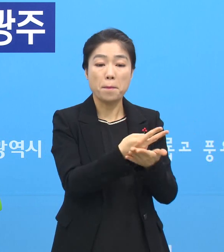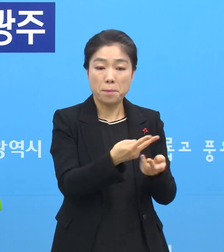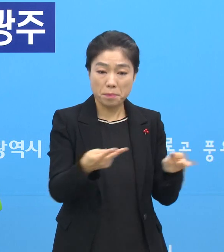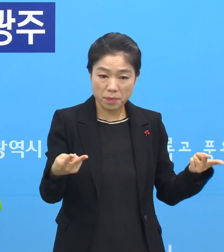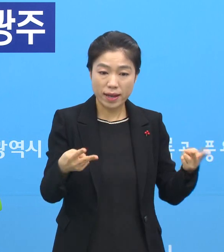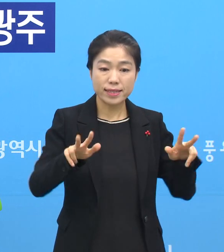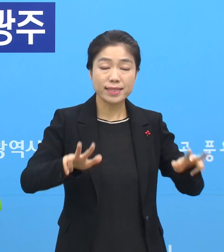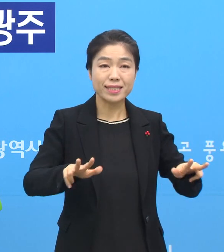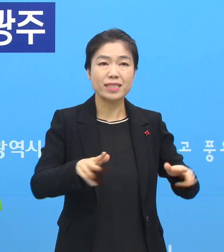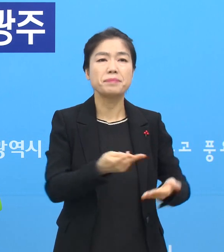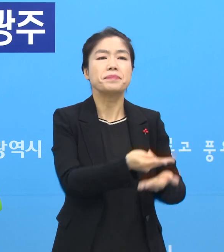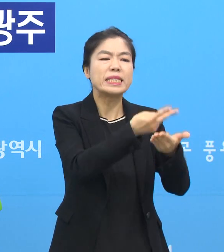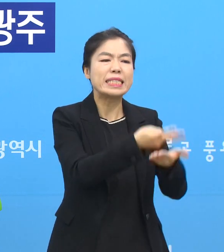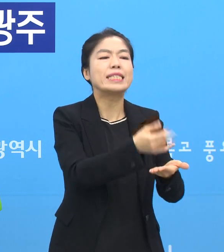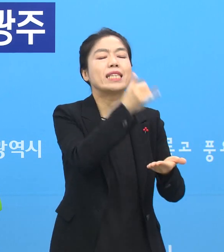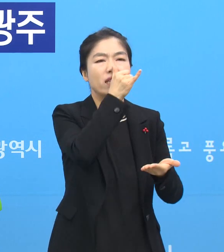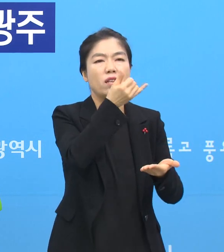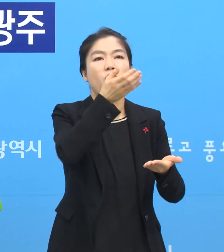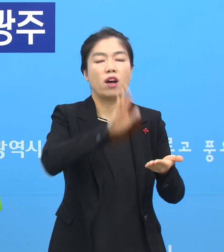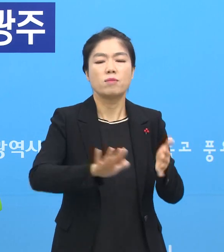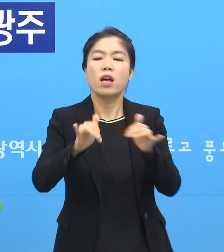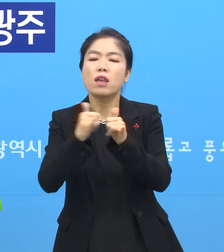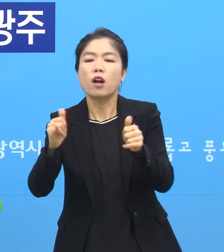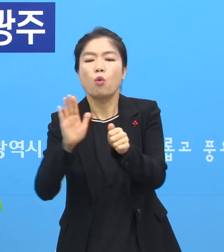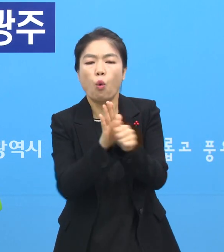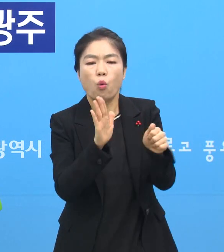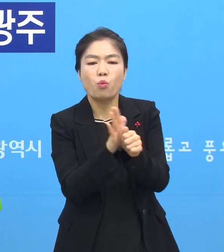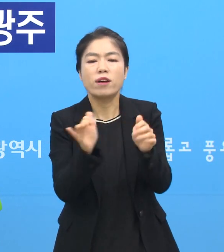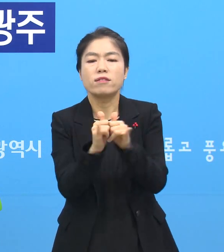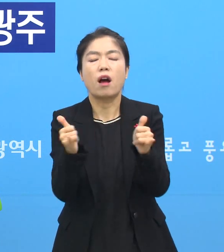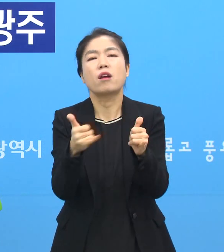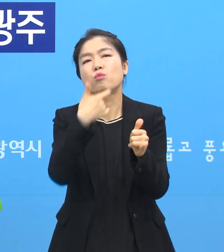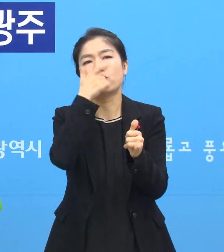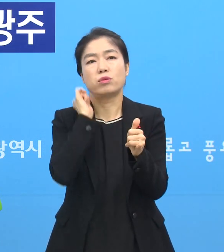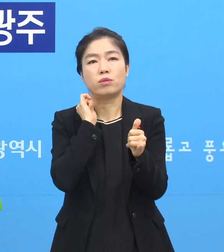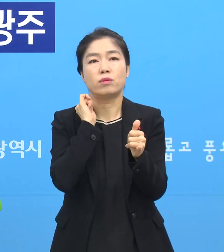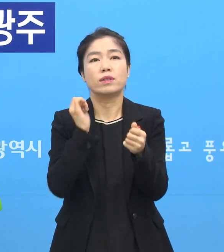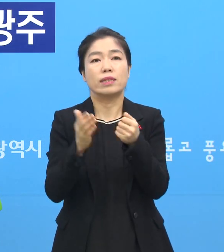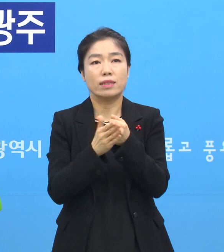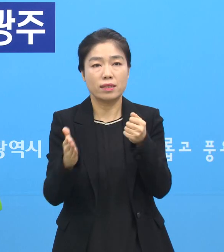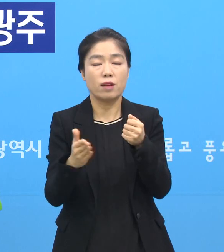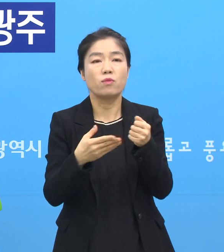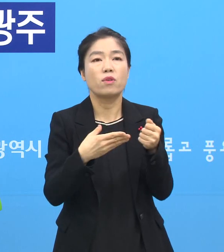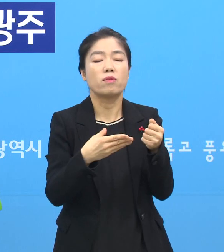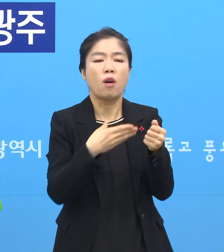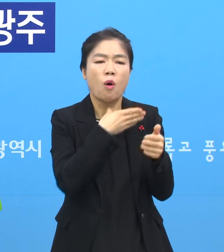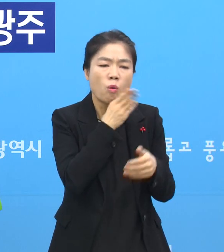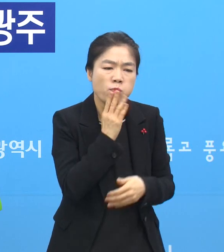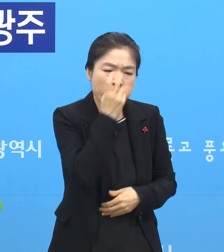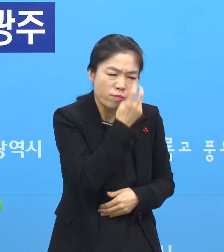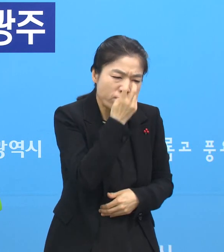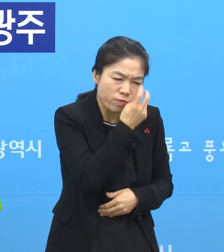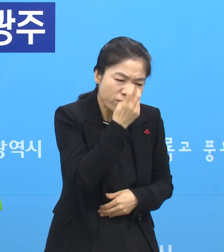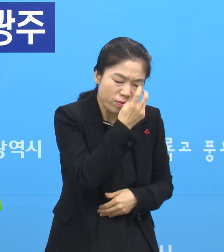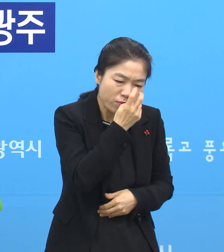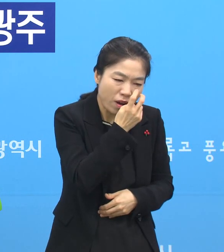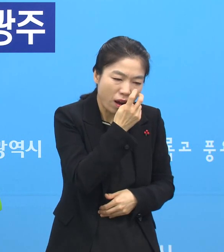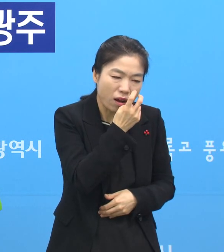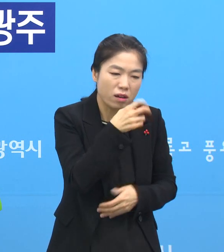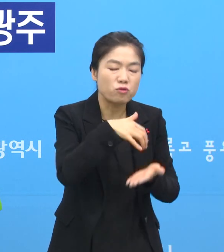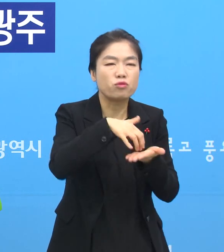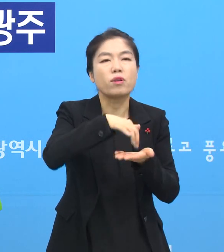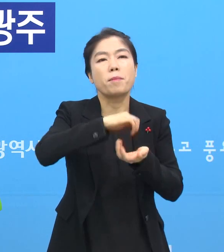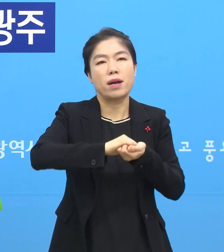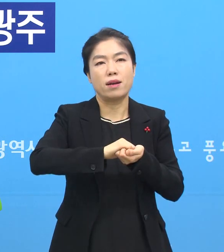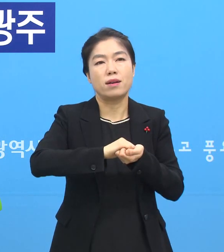아직은 침대는 있지만 인력이 충분하게 거기를 따라갈 수 없기 때문에 요양 환자는 받을 수 있는 숫자가 한정돼